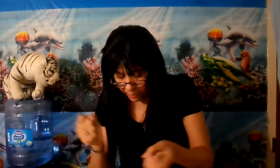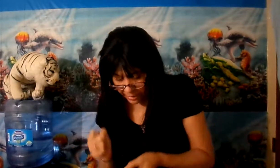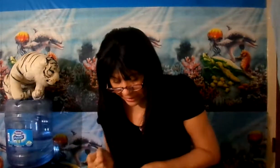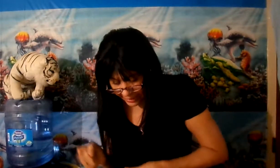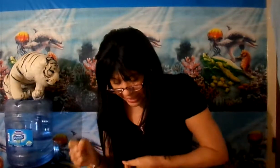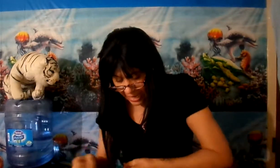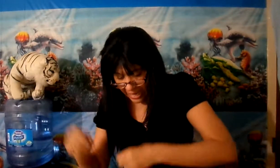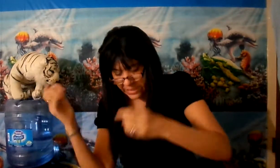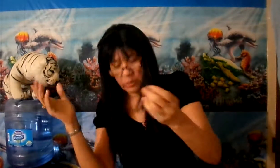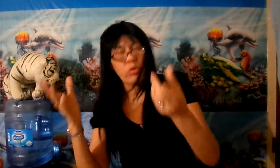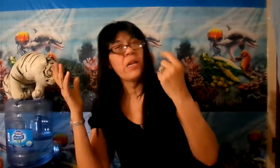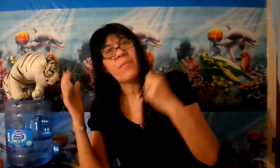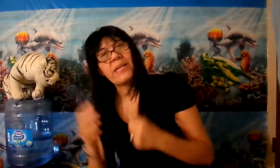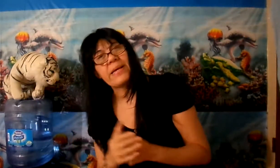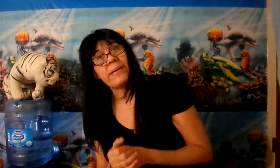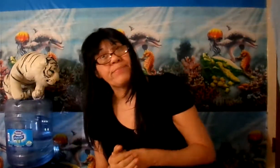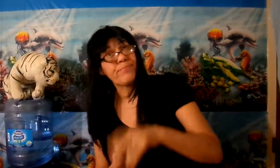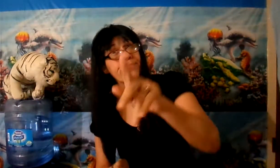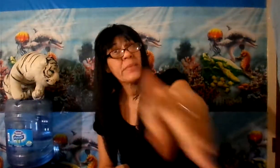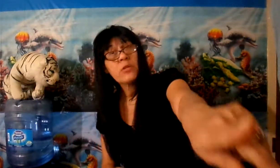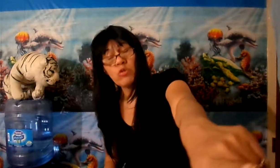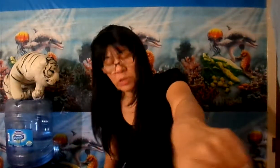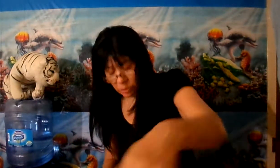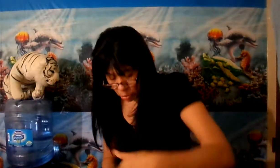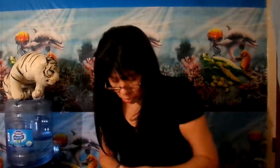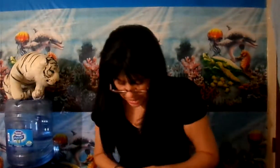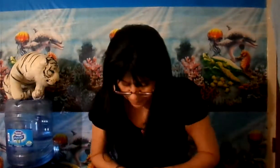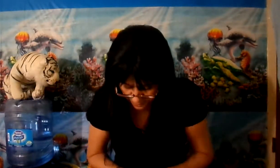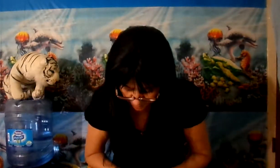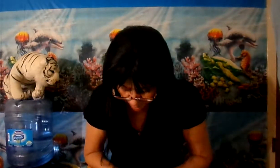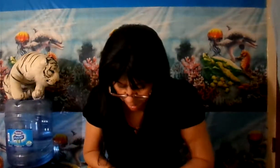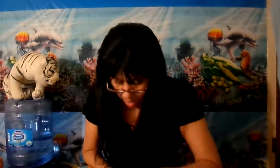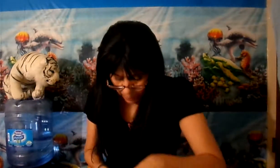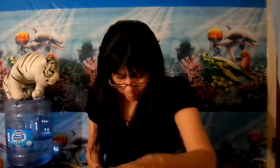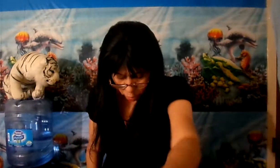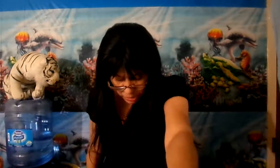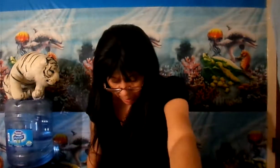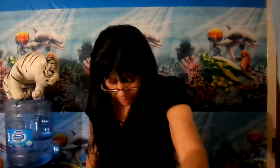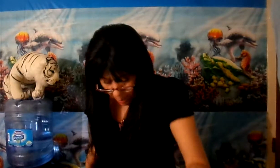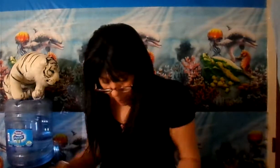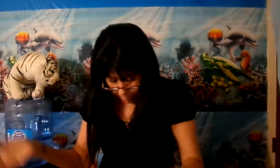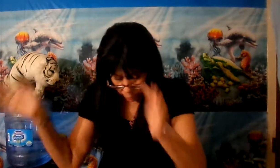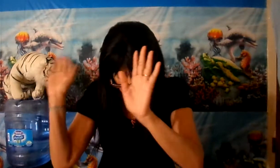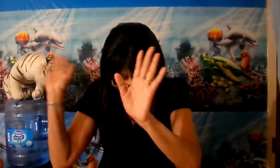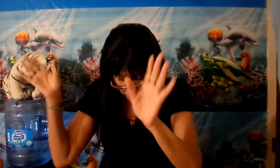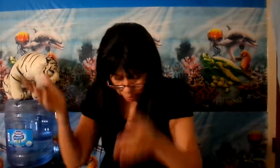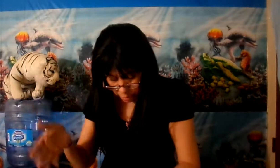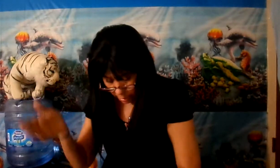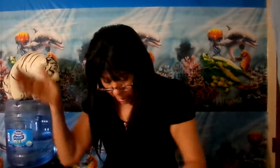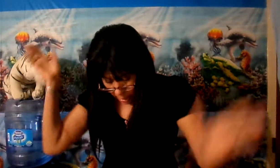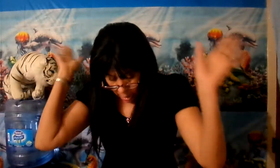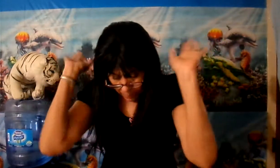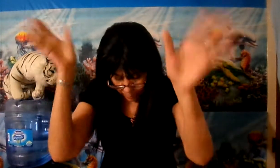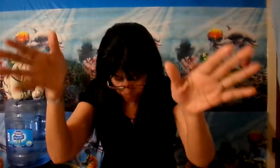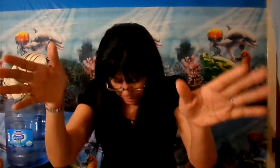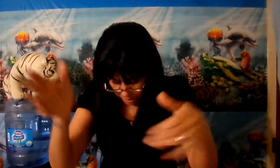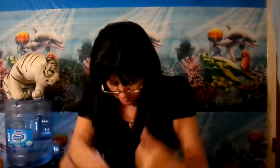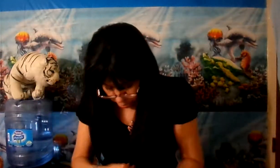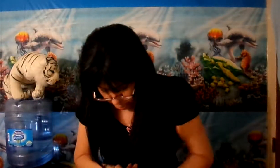vienen es a destruir la América. Donatron con esas palabras. Pero no sabemos porque no tenemos ni protección, ni